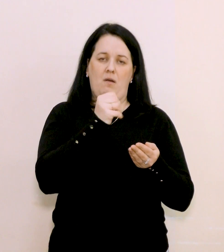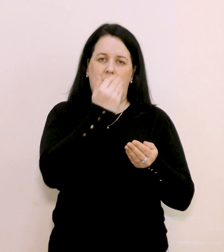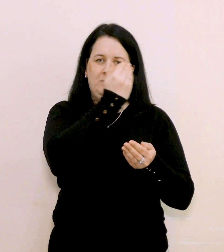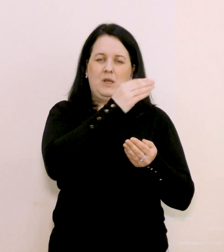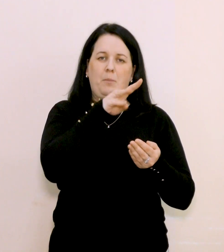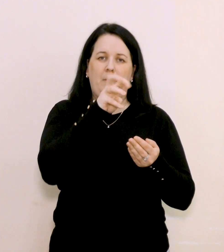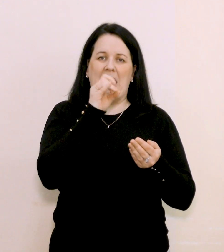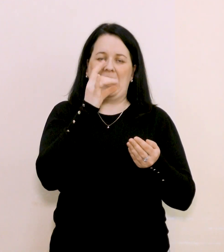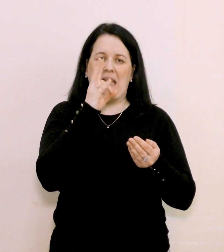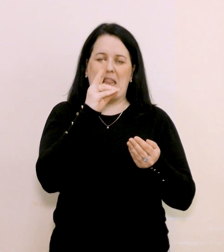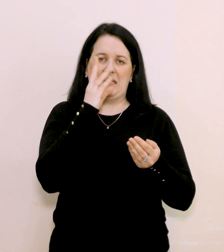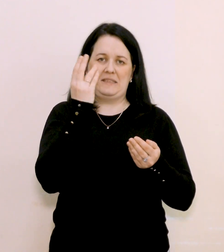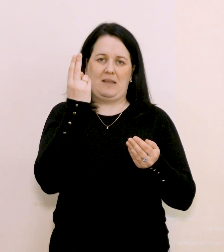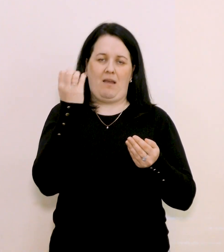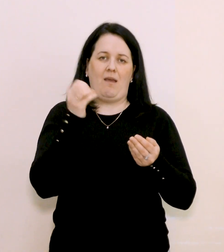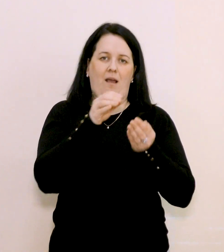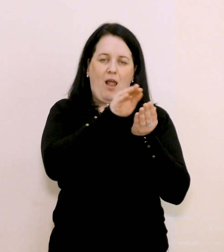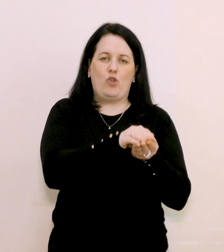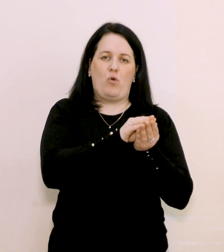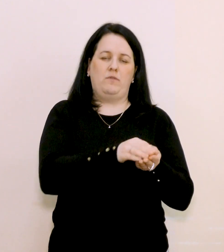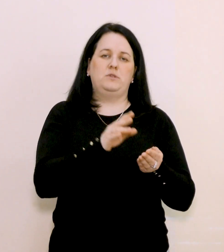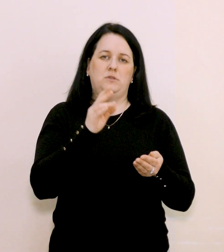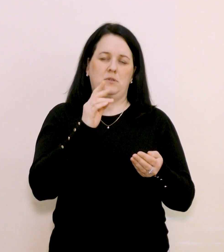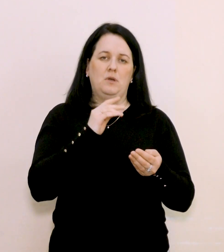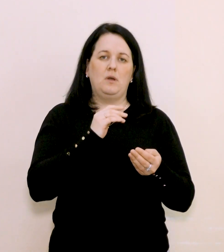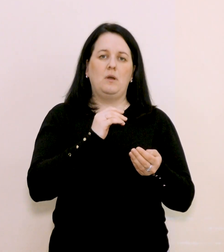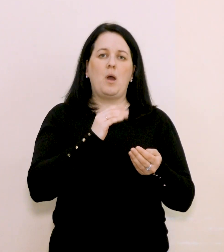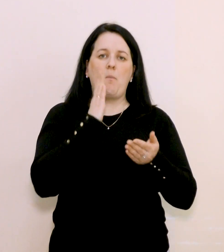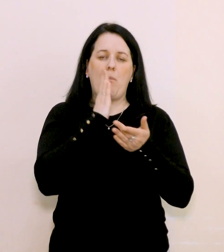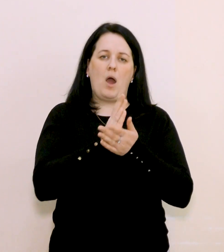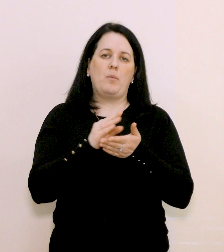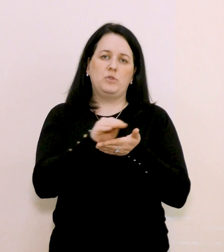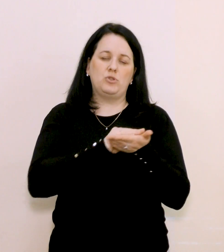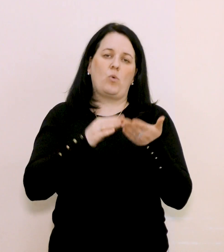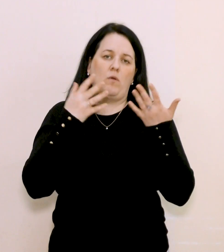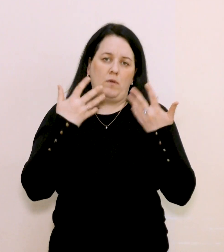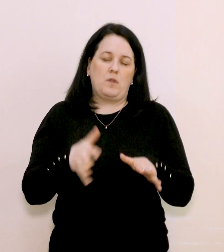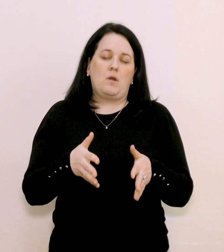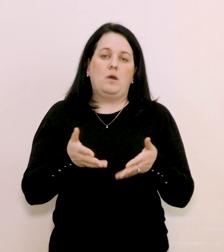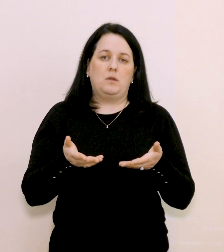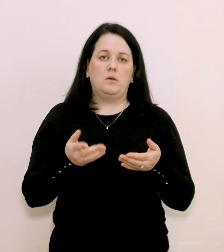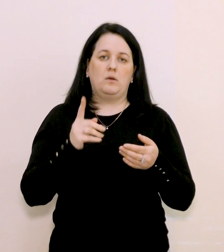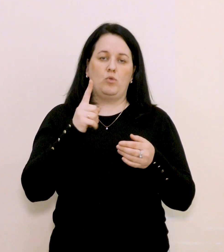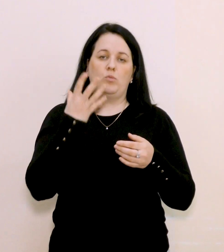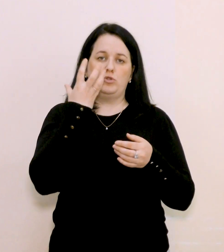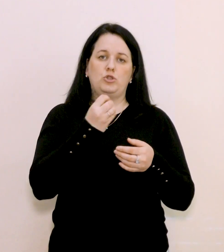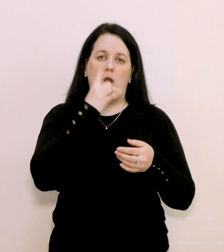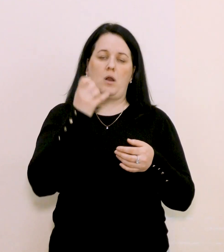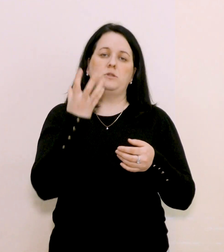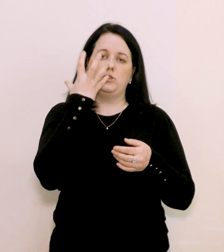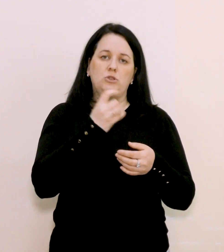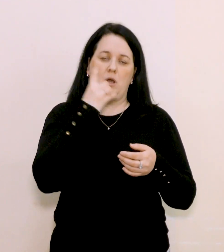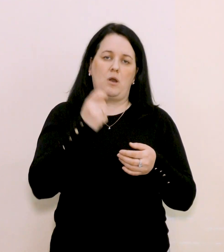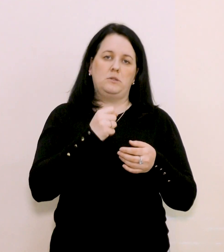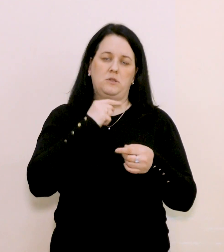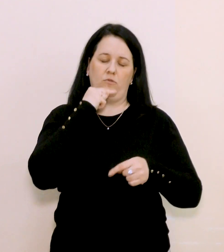кладовище, нашому цвинтарі Микитинецькому. Ми маємо чергові втрати, тому ще раз і ще раз